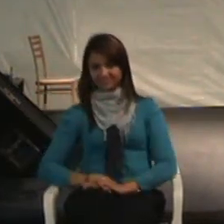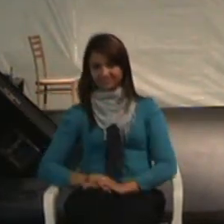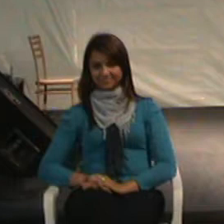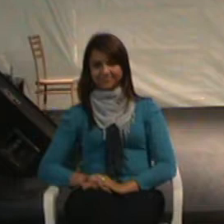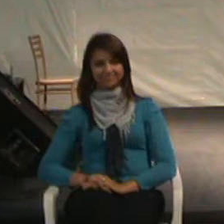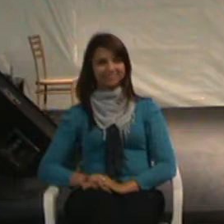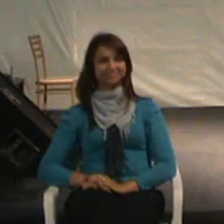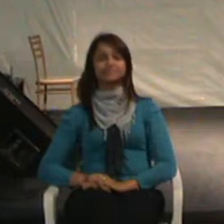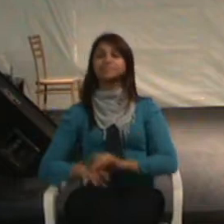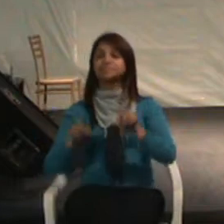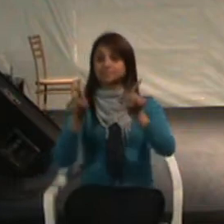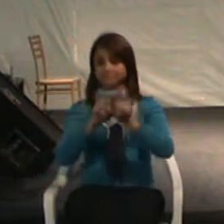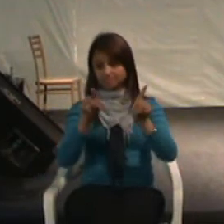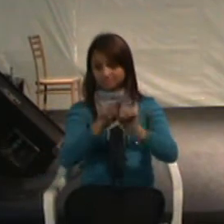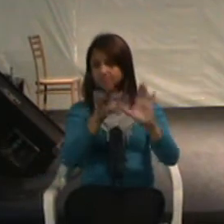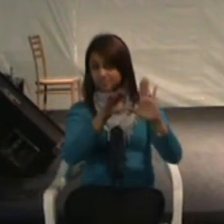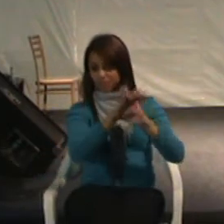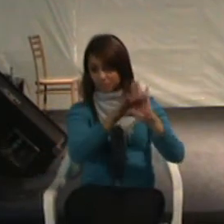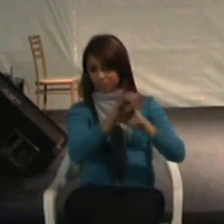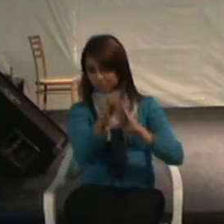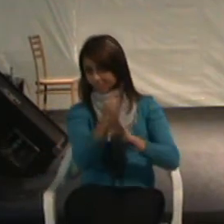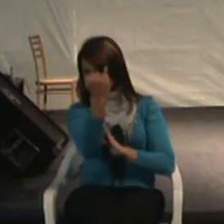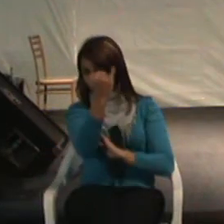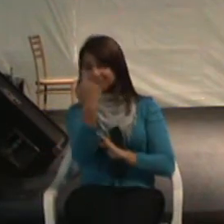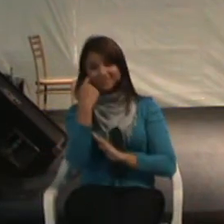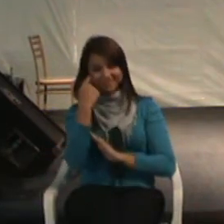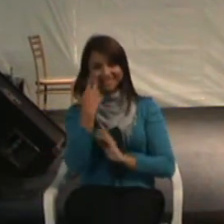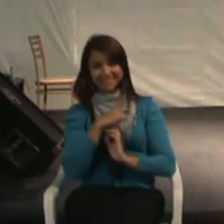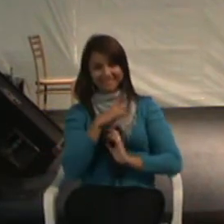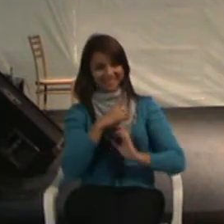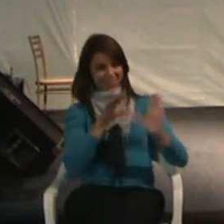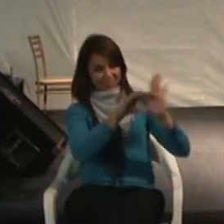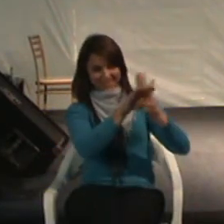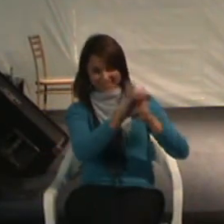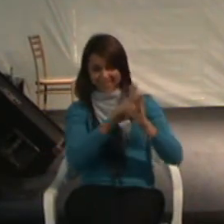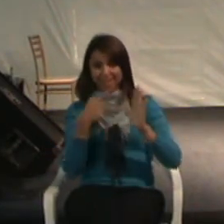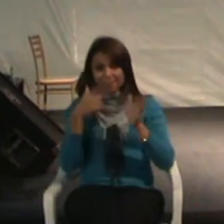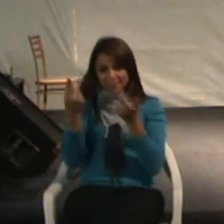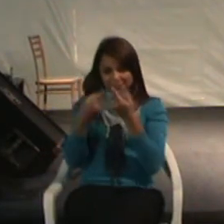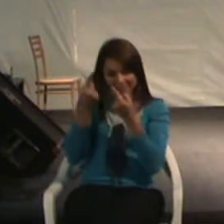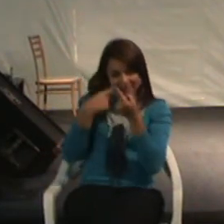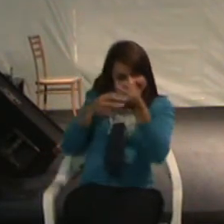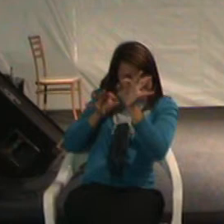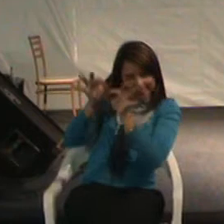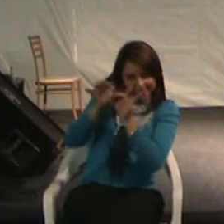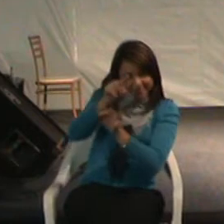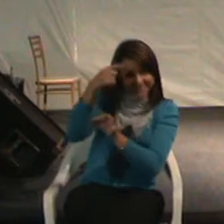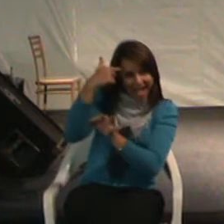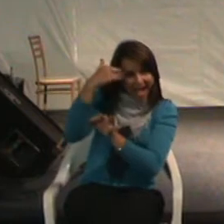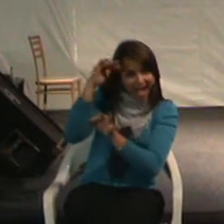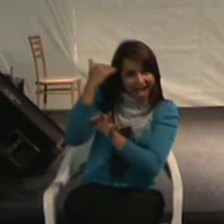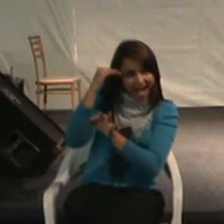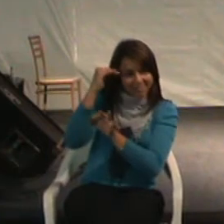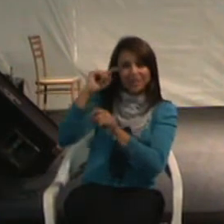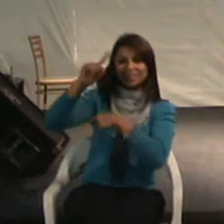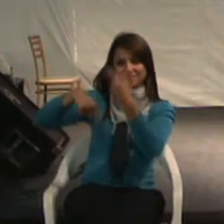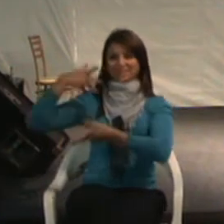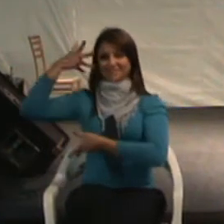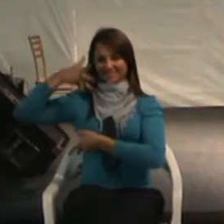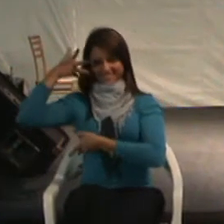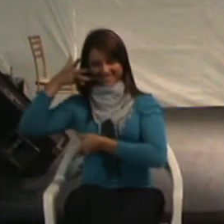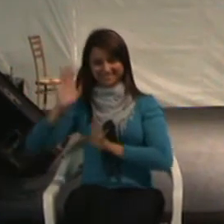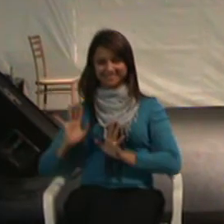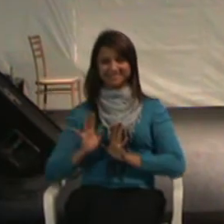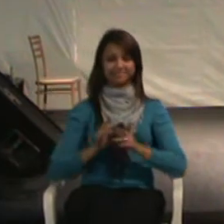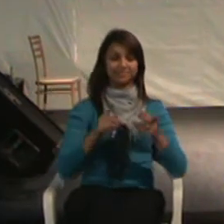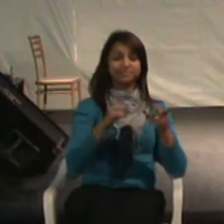Outro conceito importante, vejam só que ainda estou preparando vocês para a palestra. Outro conceito